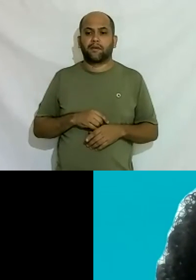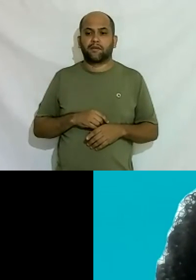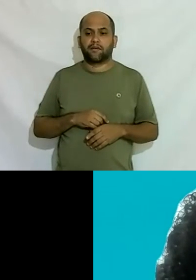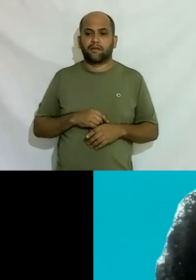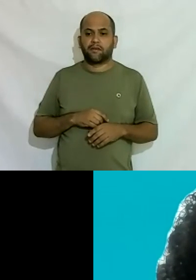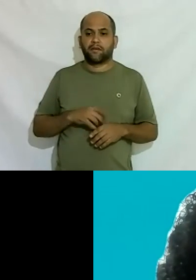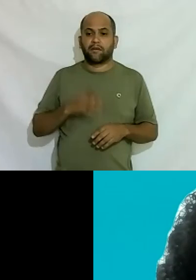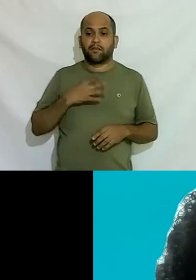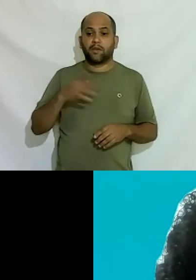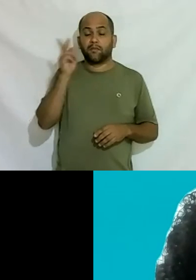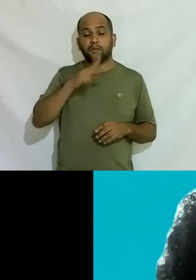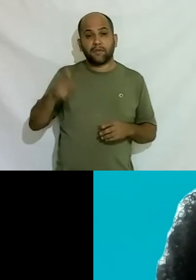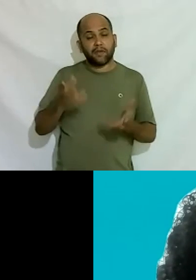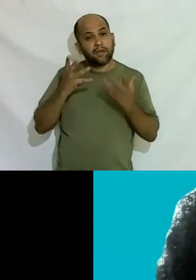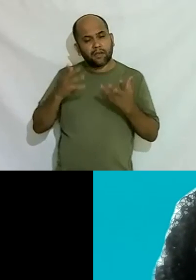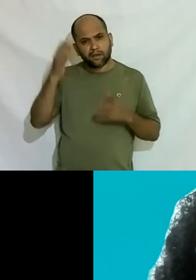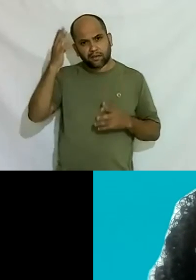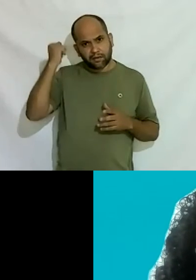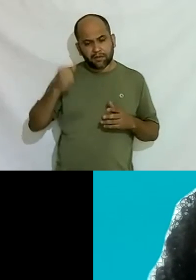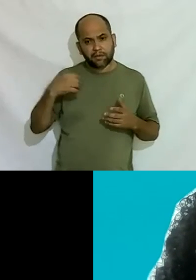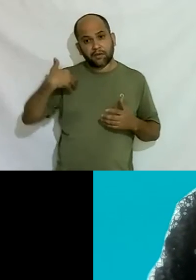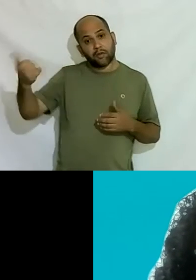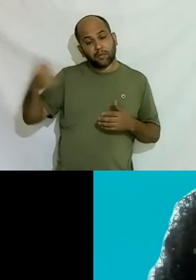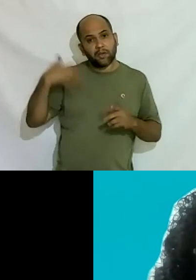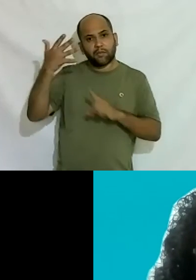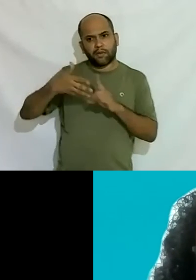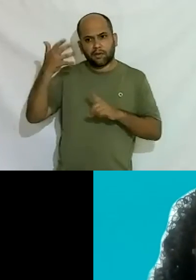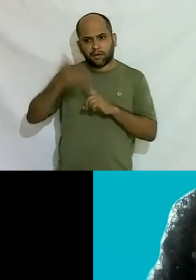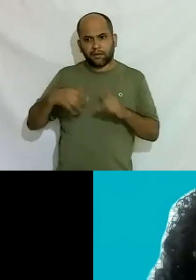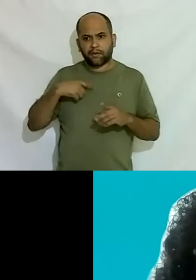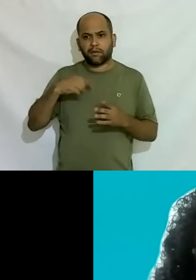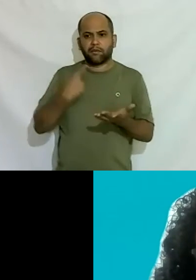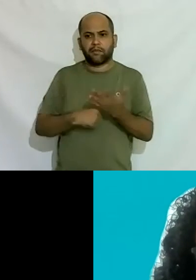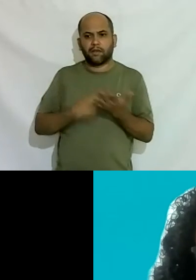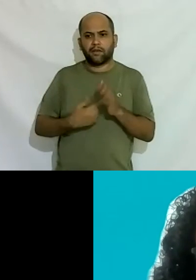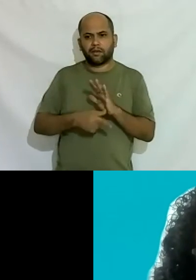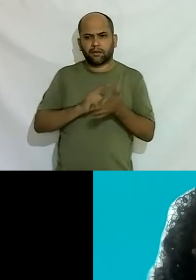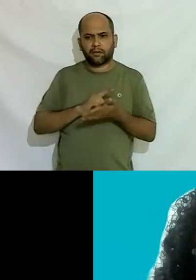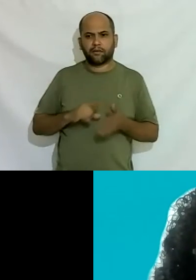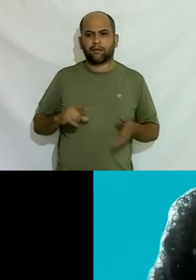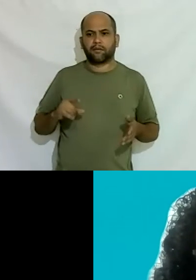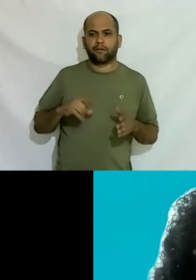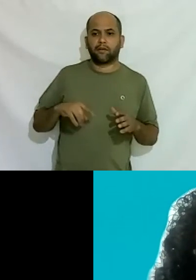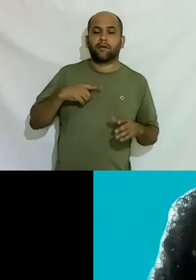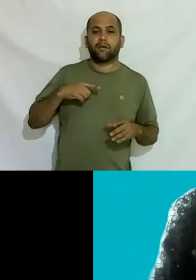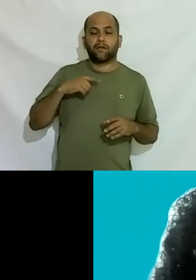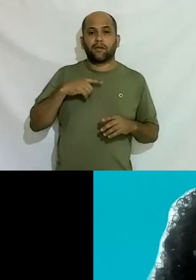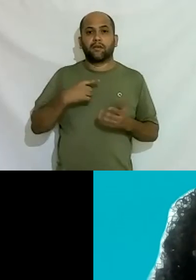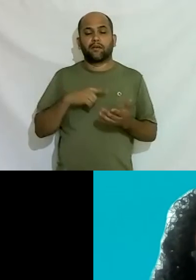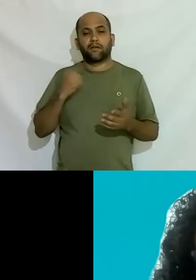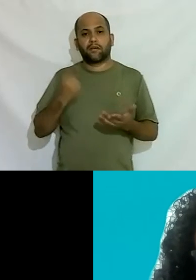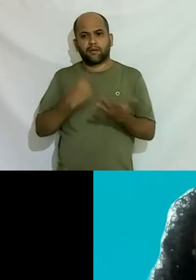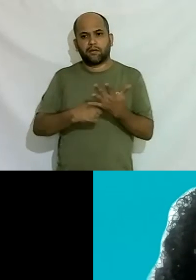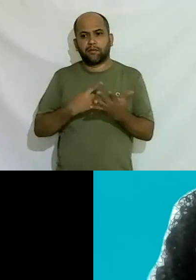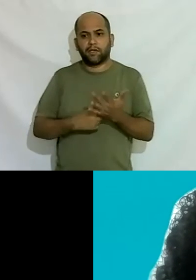professores que queiram me chamar para eventos para palestra a gente marca com o TCD minha vida era uma loucura mas a gente marca com pessoas